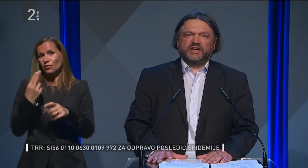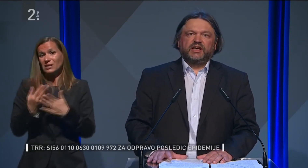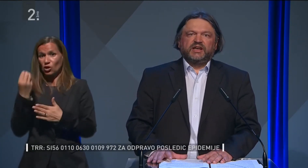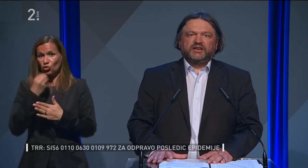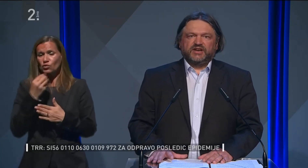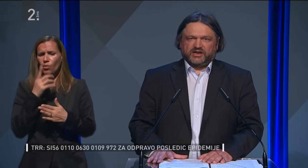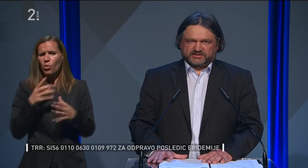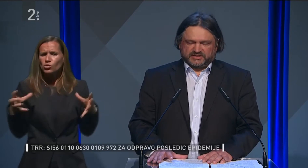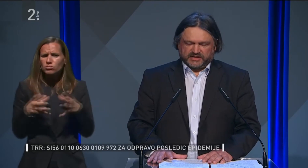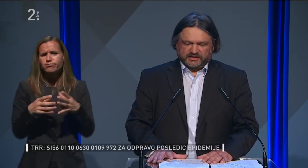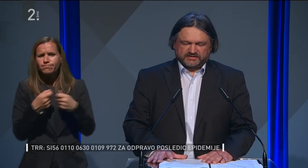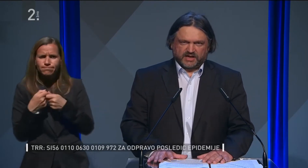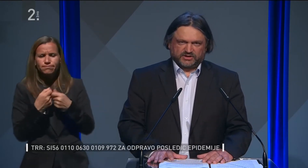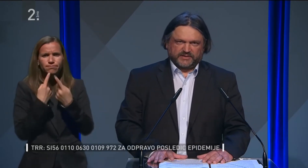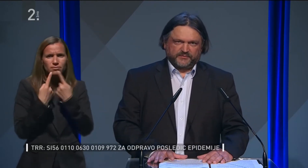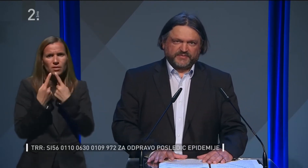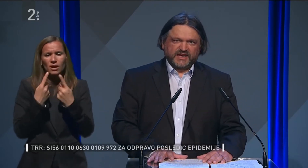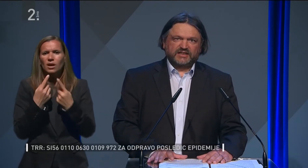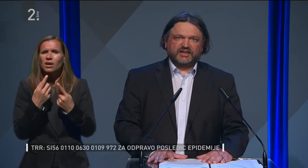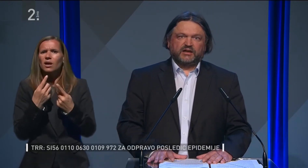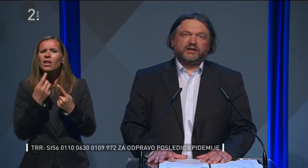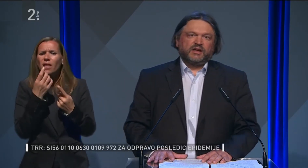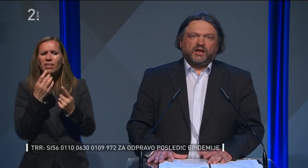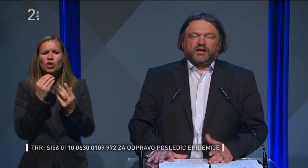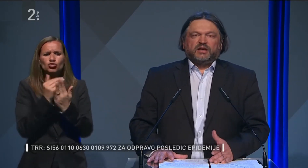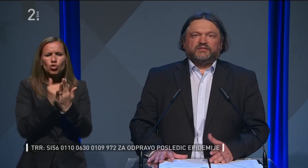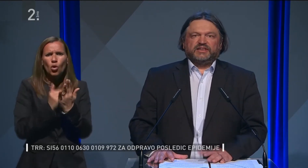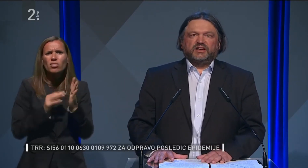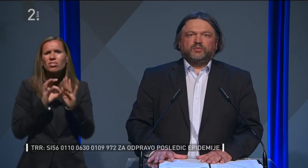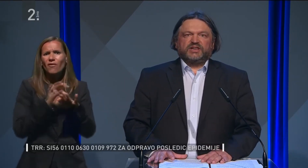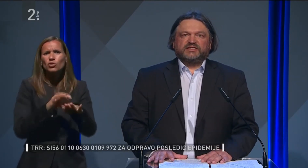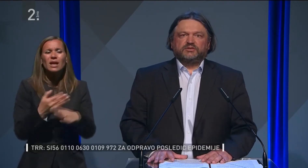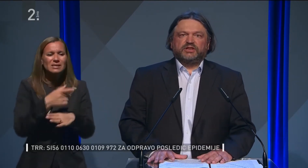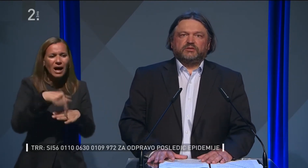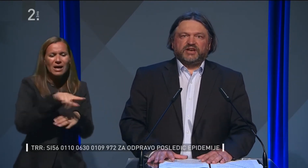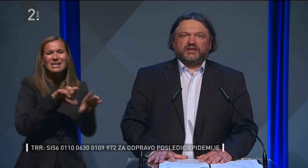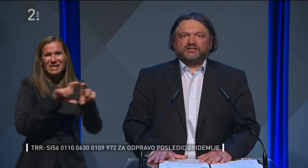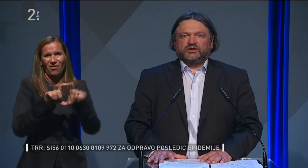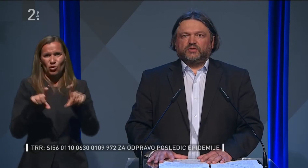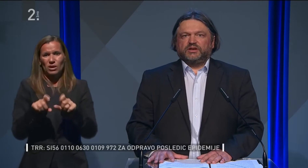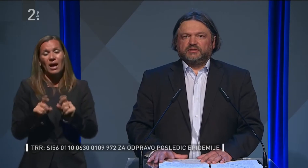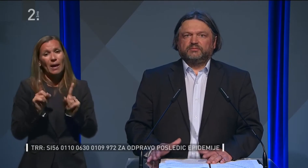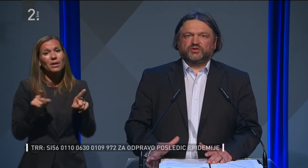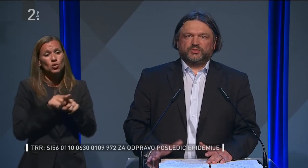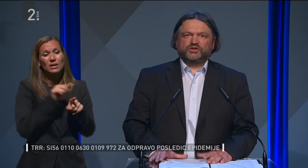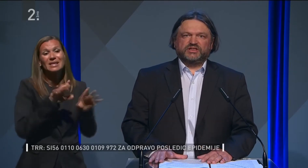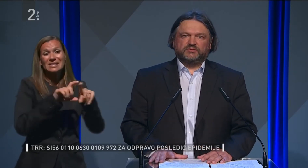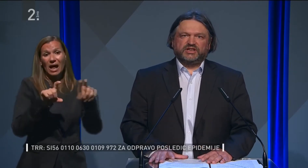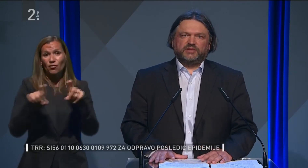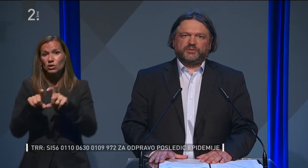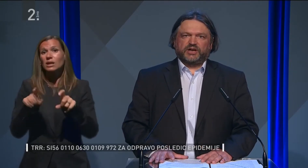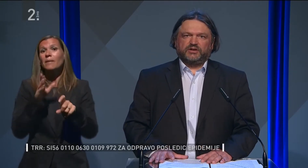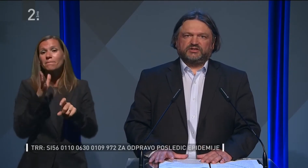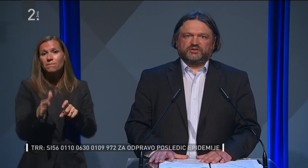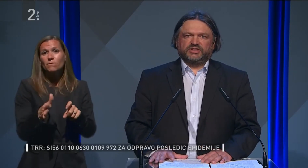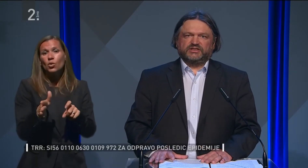specifike, ki veljajo za te zavode. Ne glede na navedeno, pa se tudi omenjene ostanove v splošnih